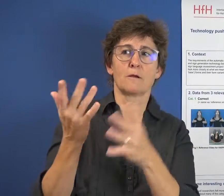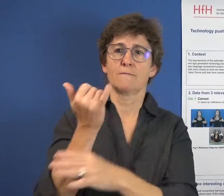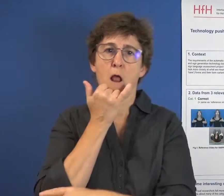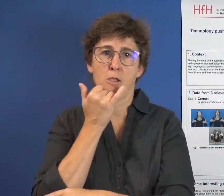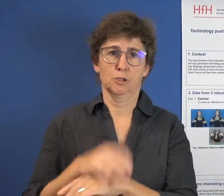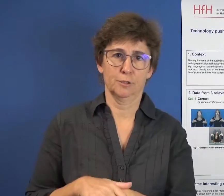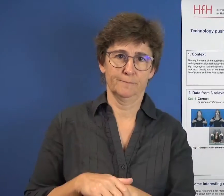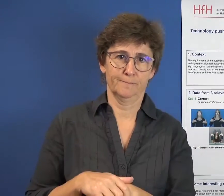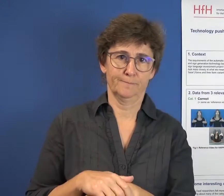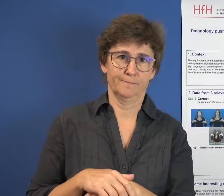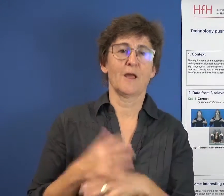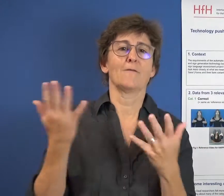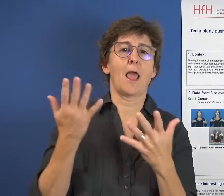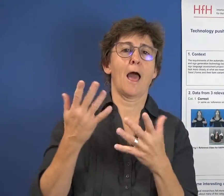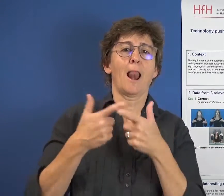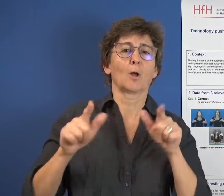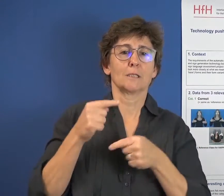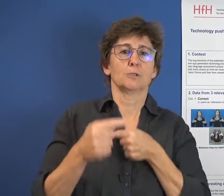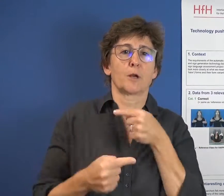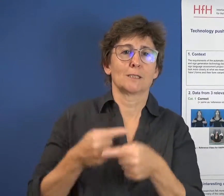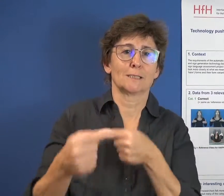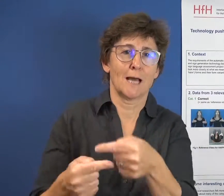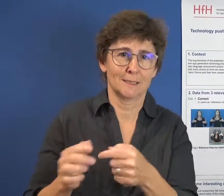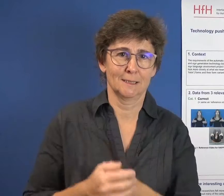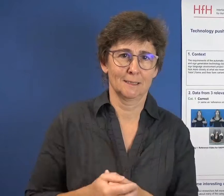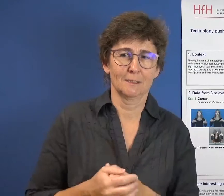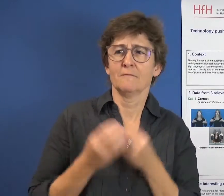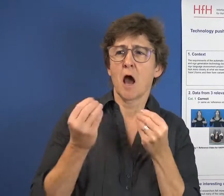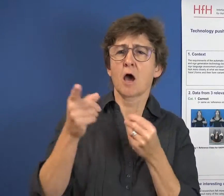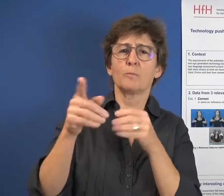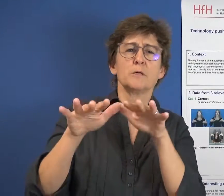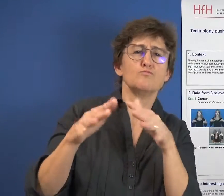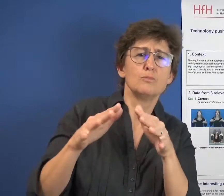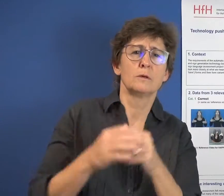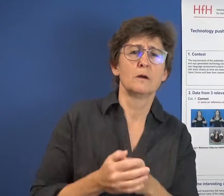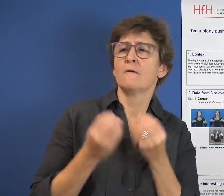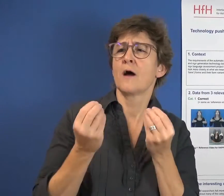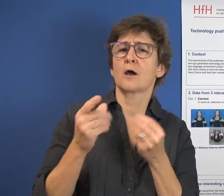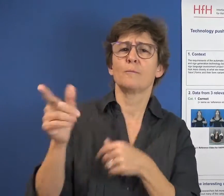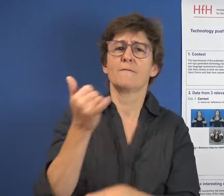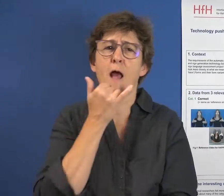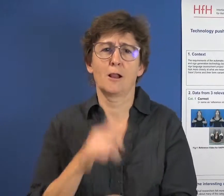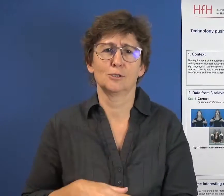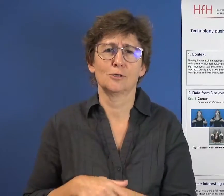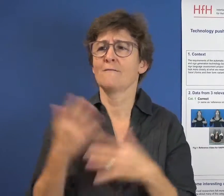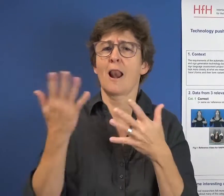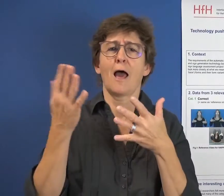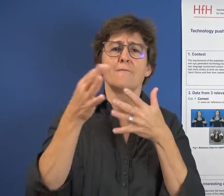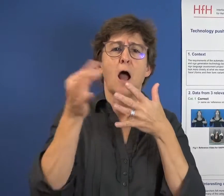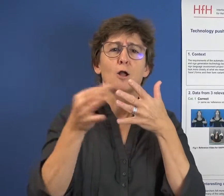ob richtig, mehr oder weniger richtig oder falsch, also um linguistische Prozesse der Beurteilung, warum etwas als falsch oder richtig taxiert wird.